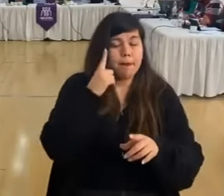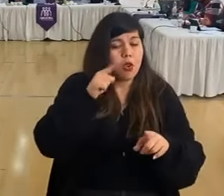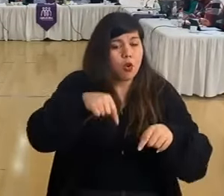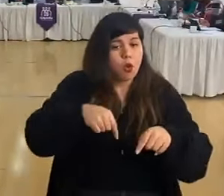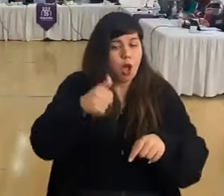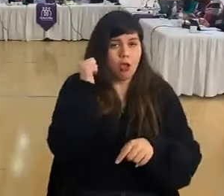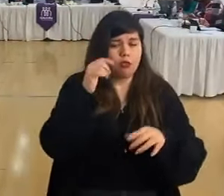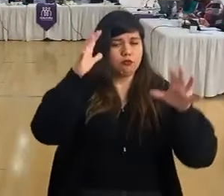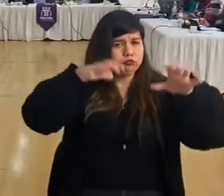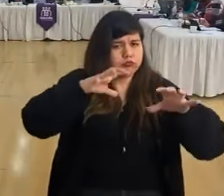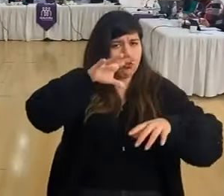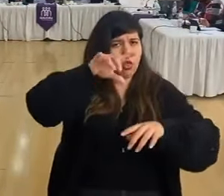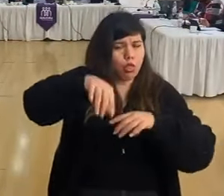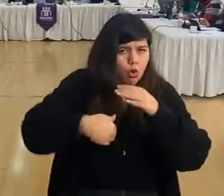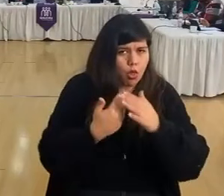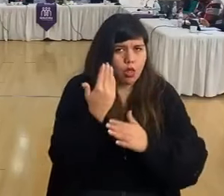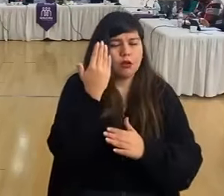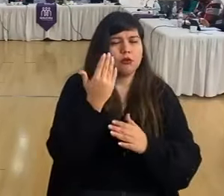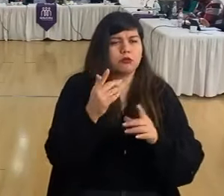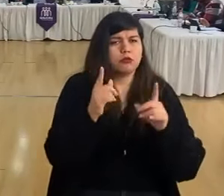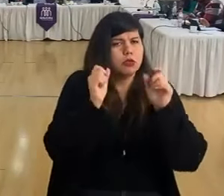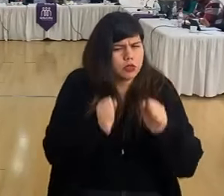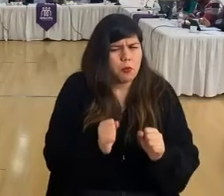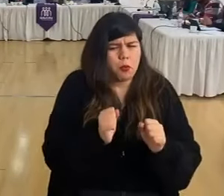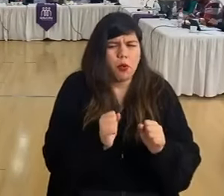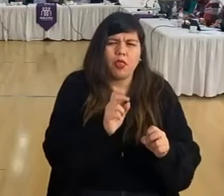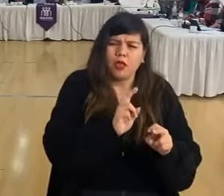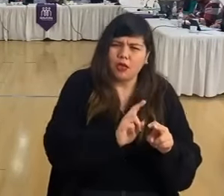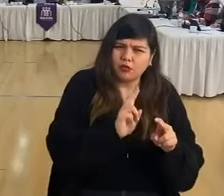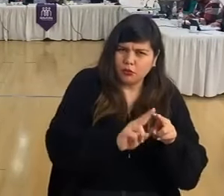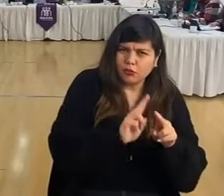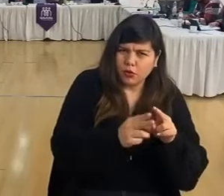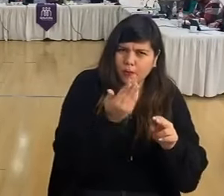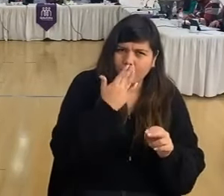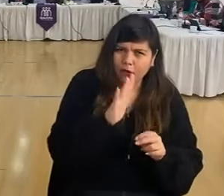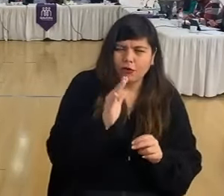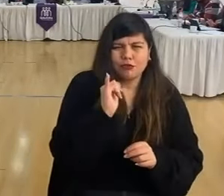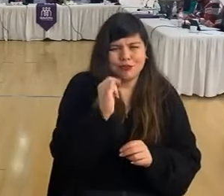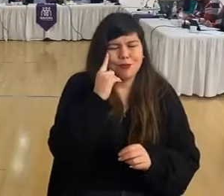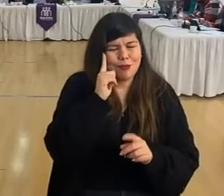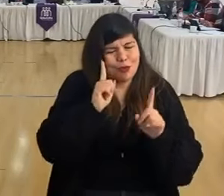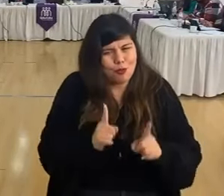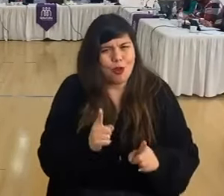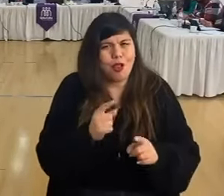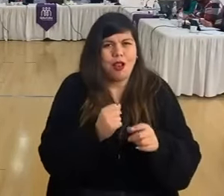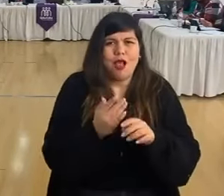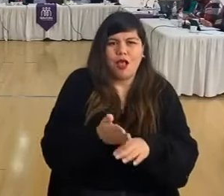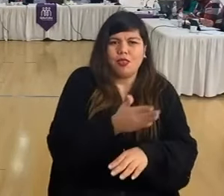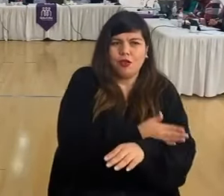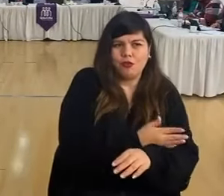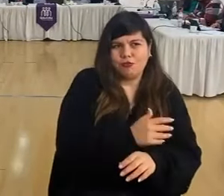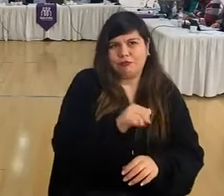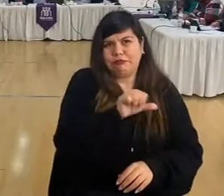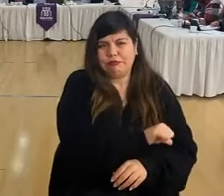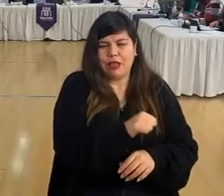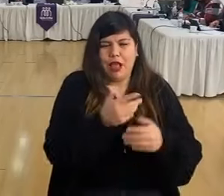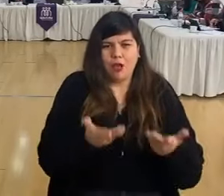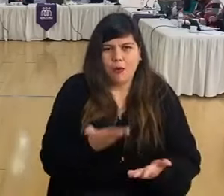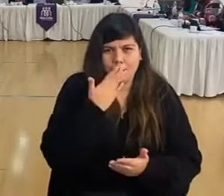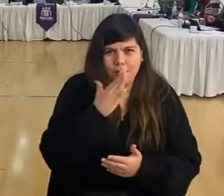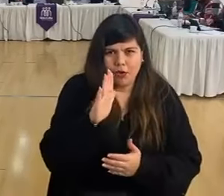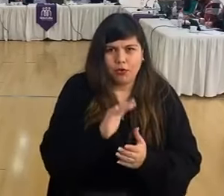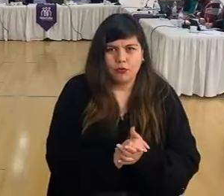Y se comportó bien, se puede más, sí se puede más, pero se comportó bastante mejor que la lluvia anterior. También felicito a las cuadrillas que estaban del